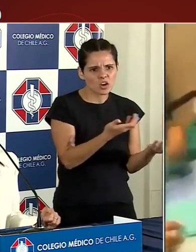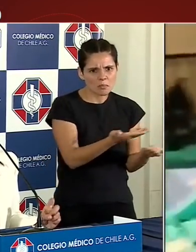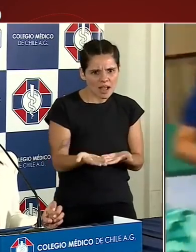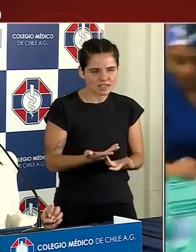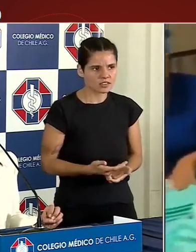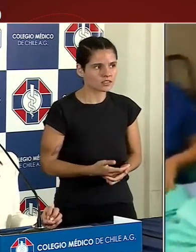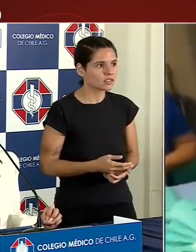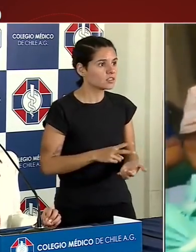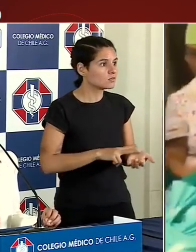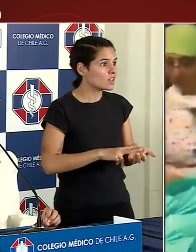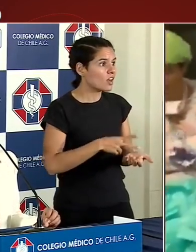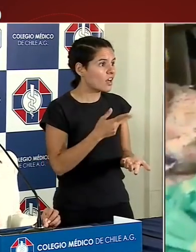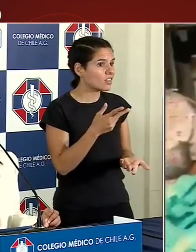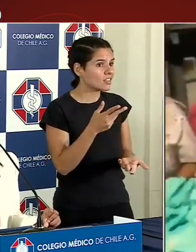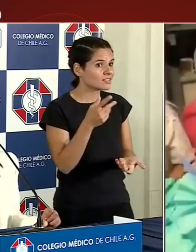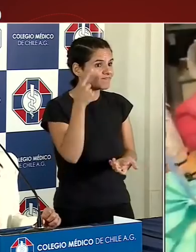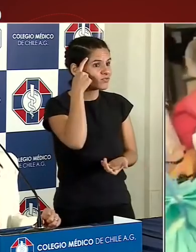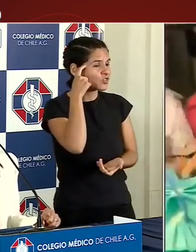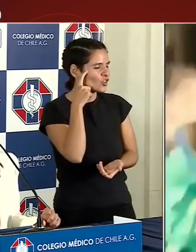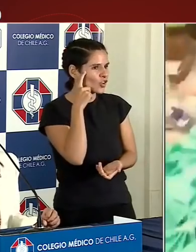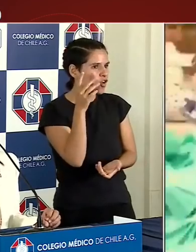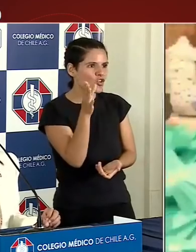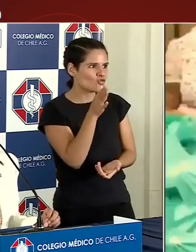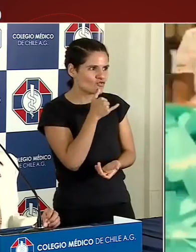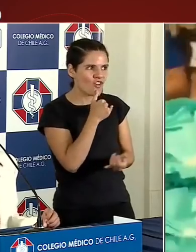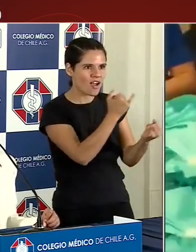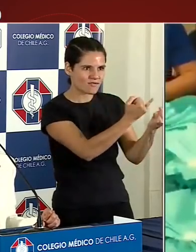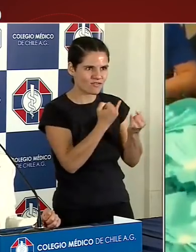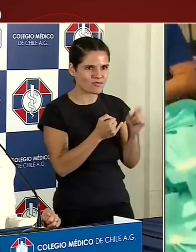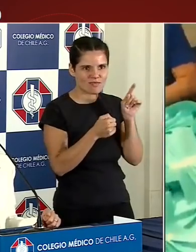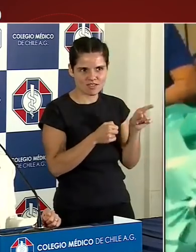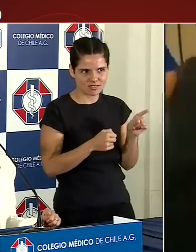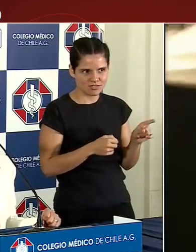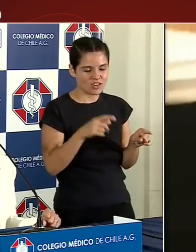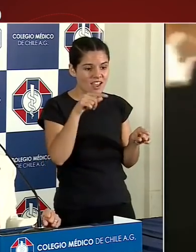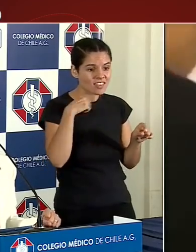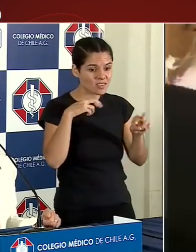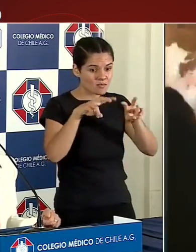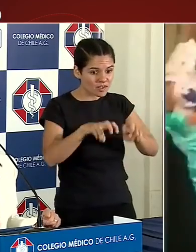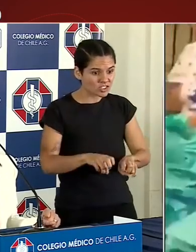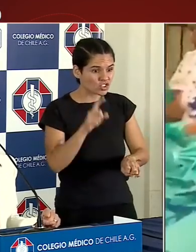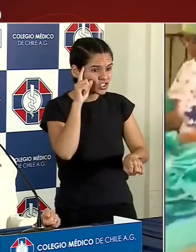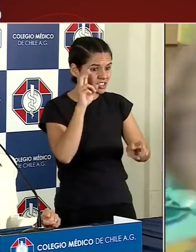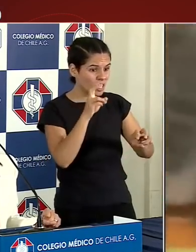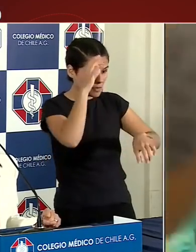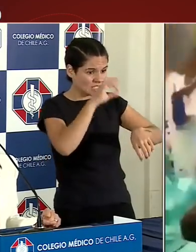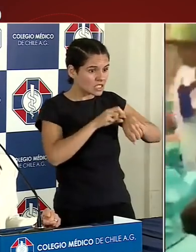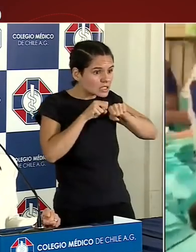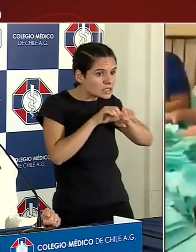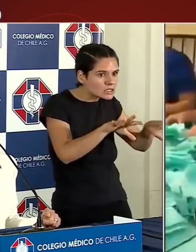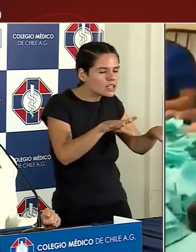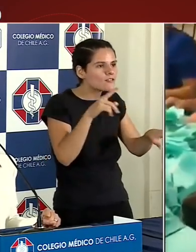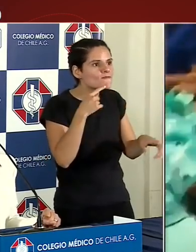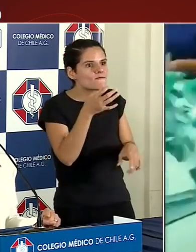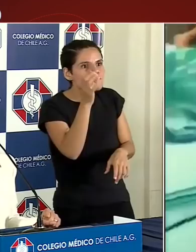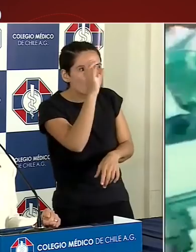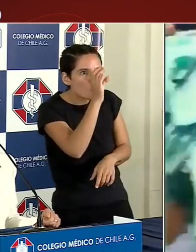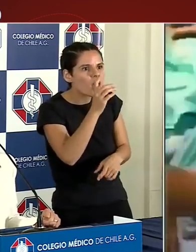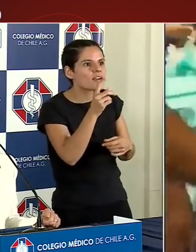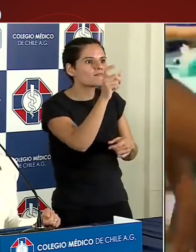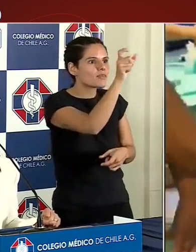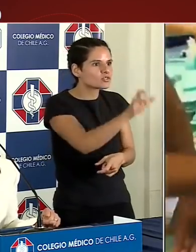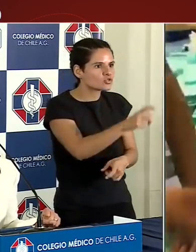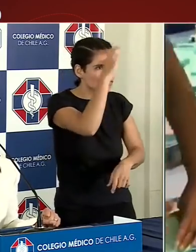Yo sospecho que no la tienen. Estas son investigaciones epidemiológicas que permiten saber dónde estuvieron esas